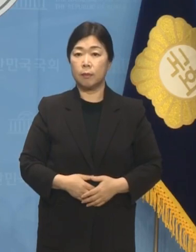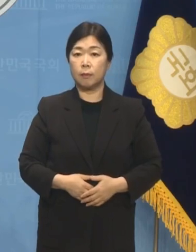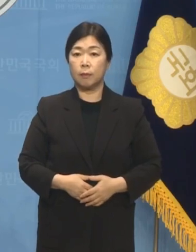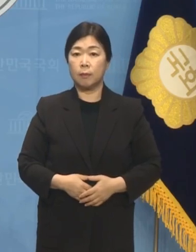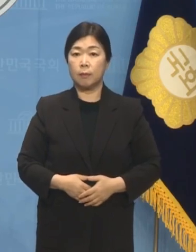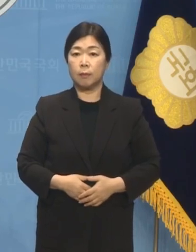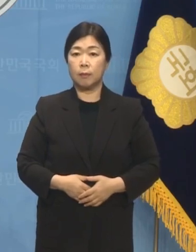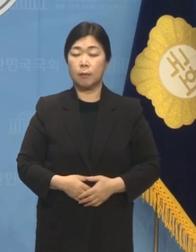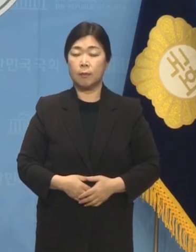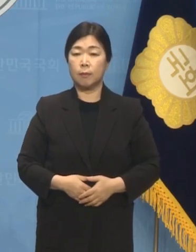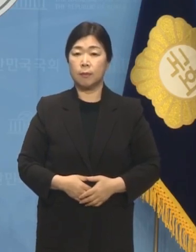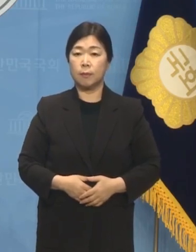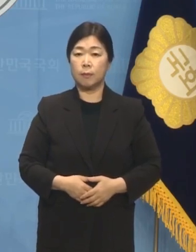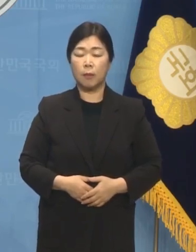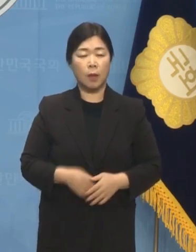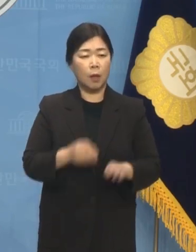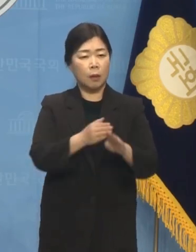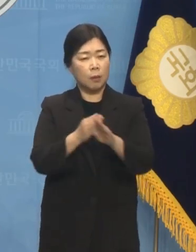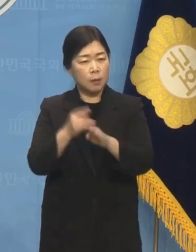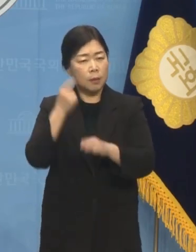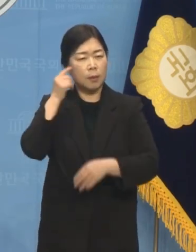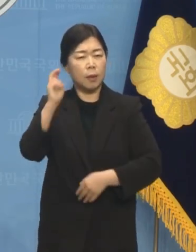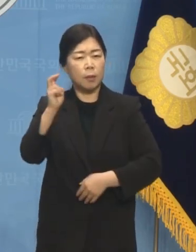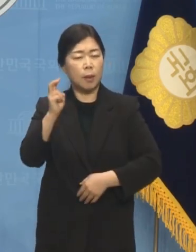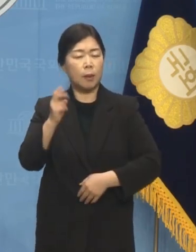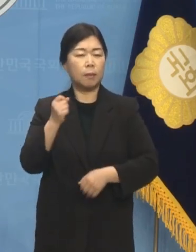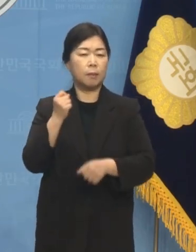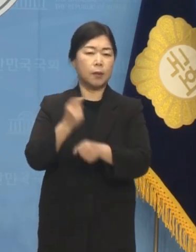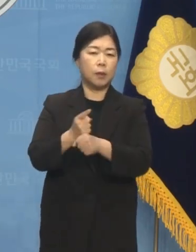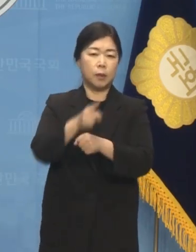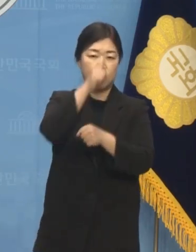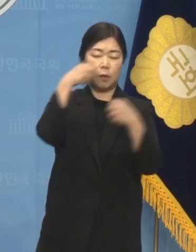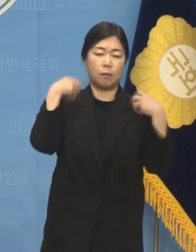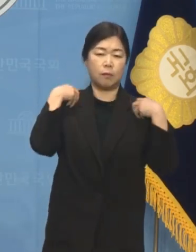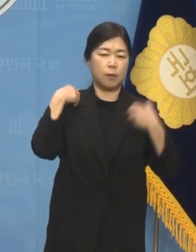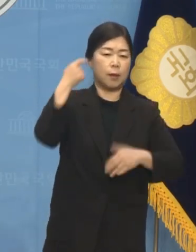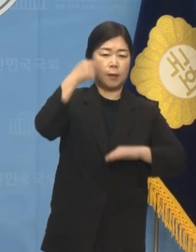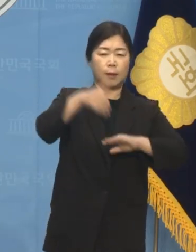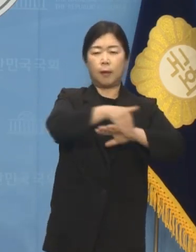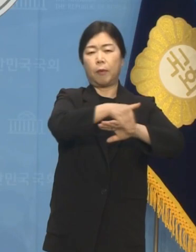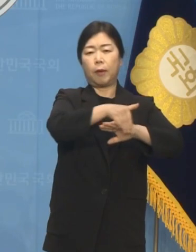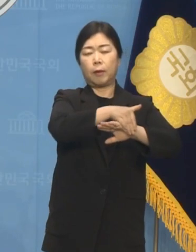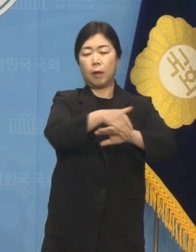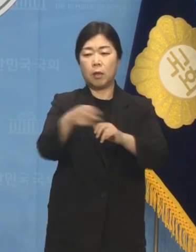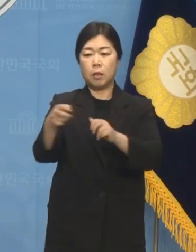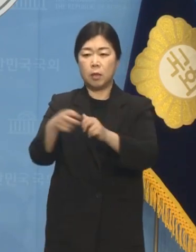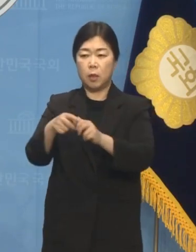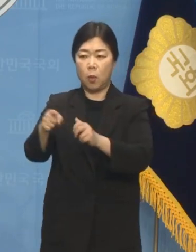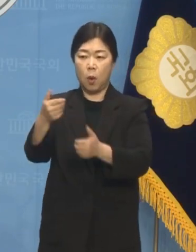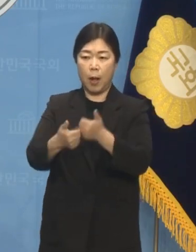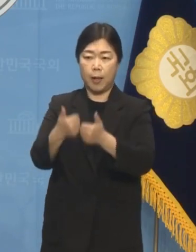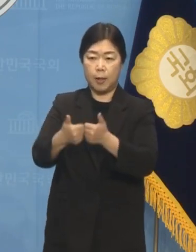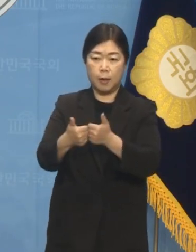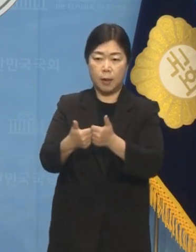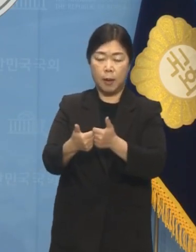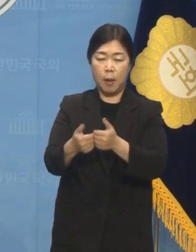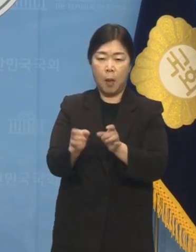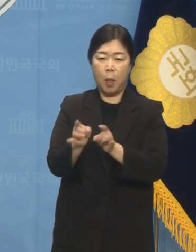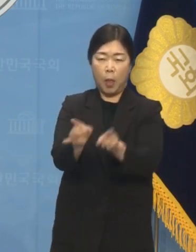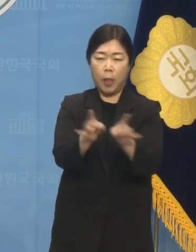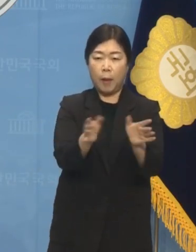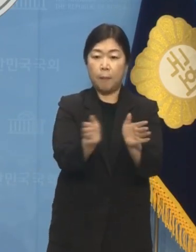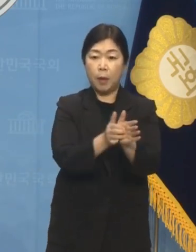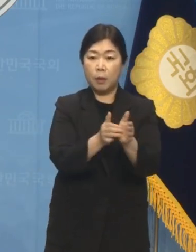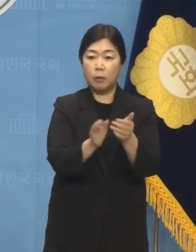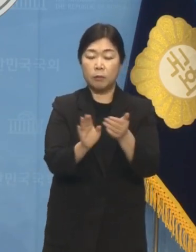한간에는 이미 정부가 선거를 앞두고 의료계와의 갈등을 고조시킨 다음 누군가가